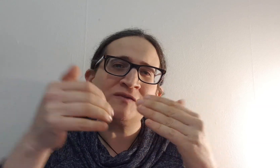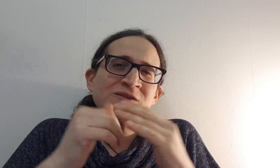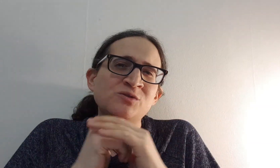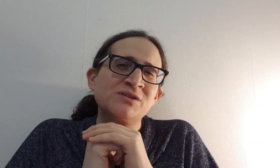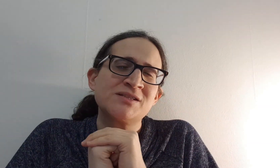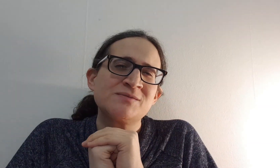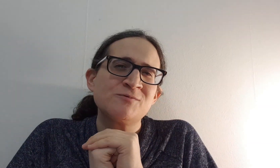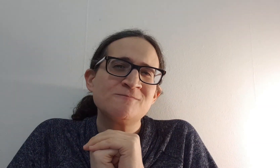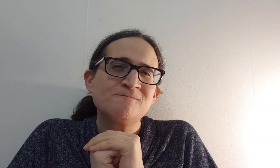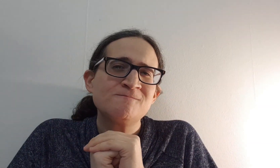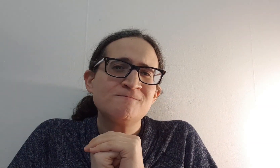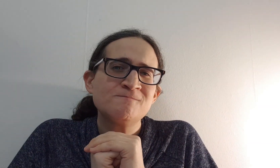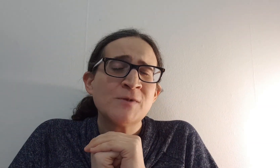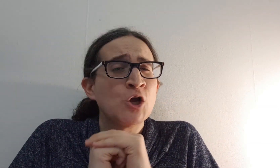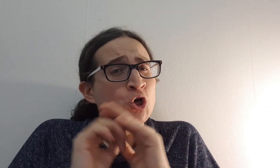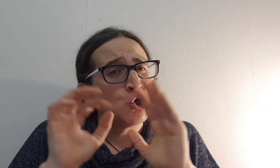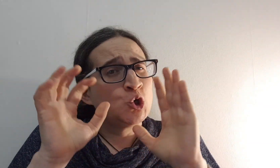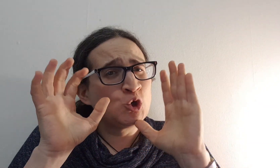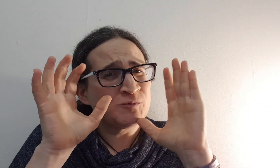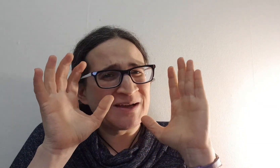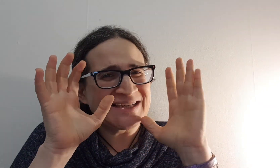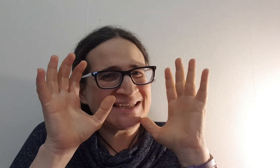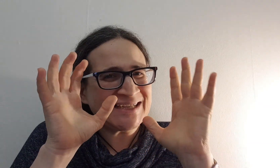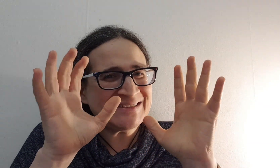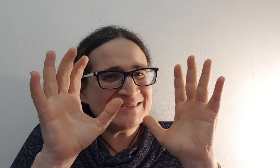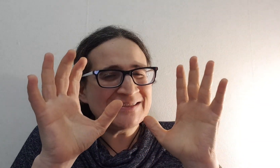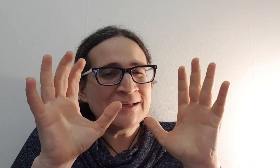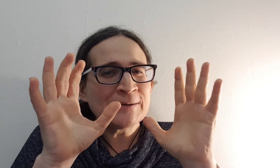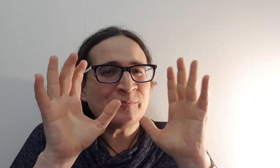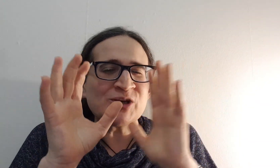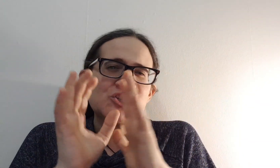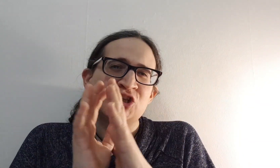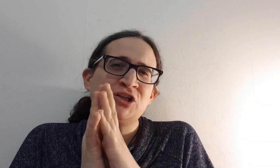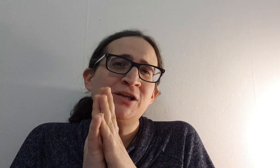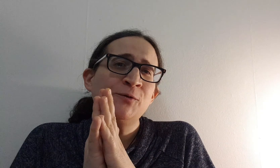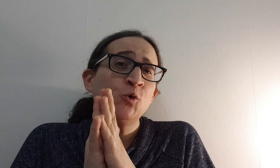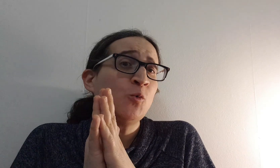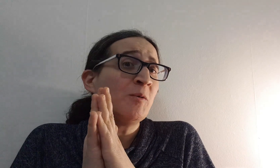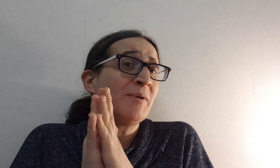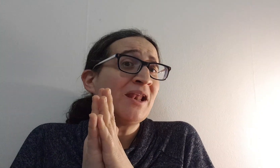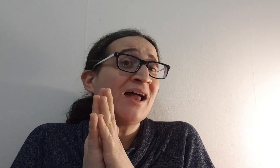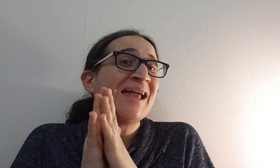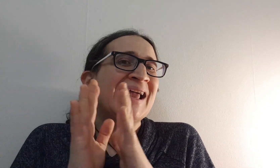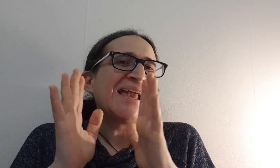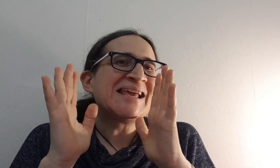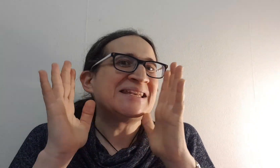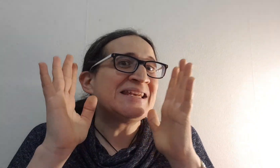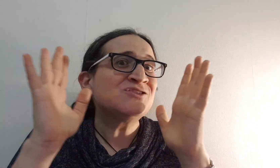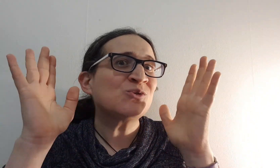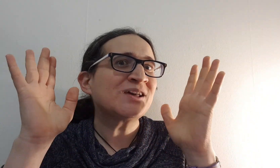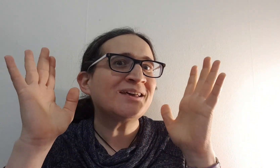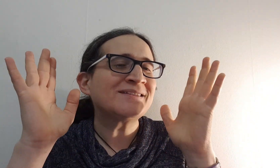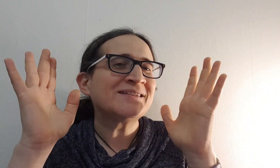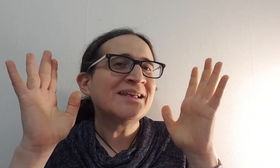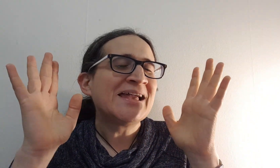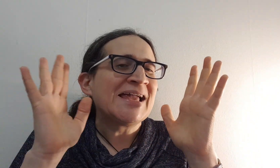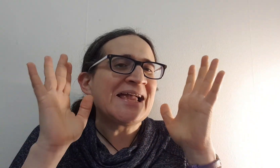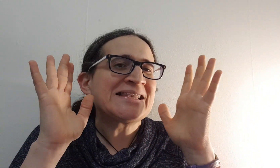ולבטות את עצמו לא התמקדתי בשלילי וממילה אינני זוכרת את